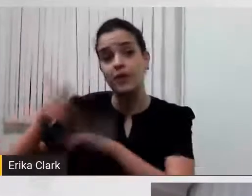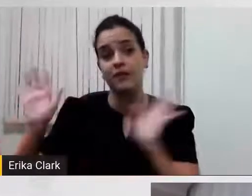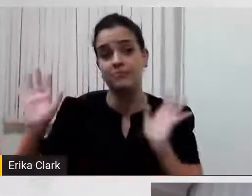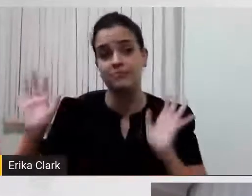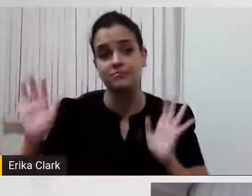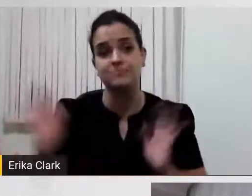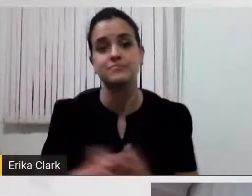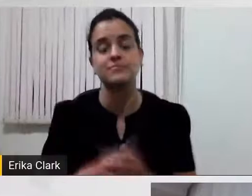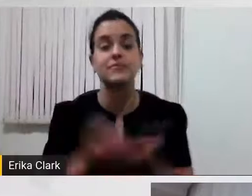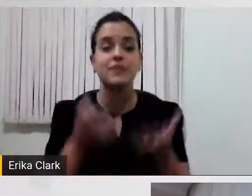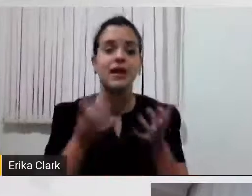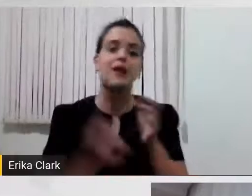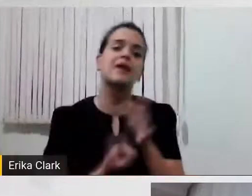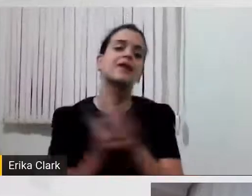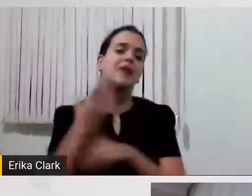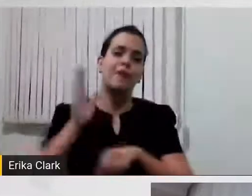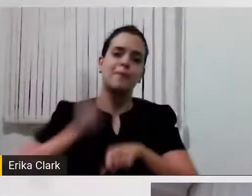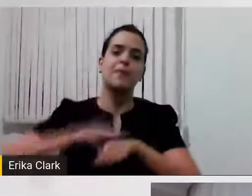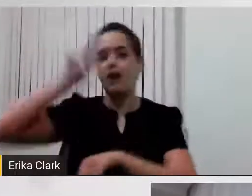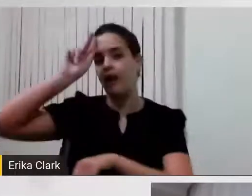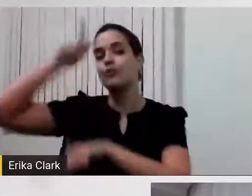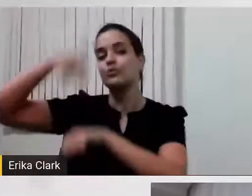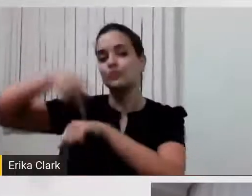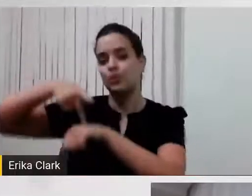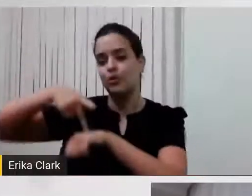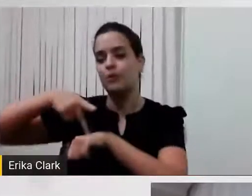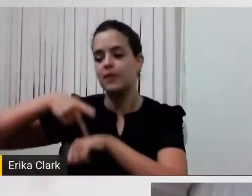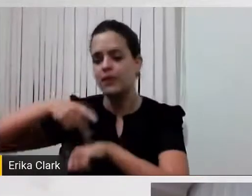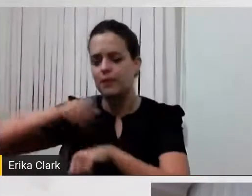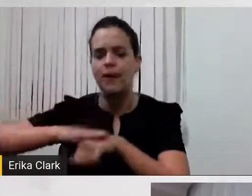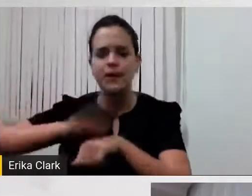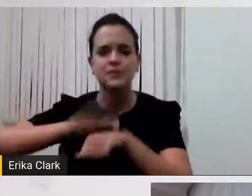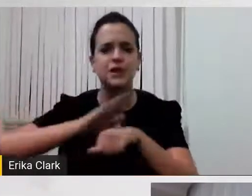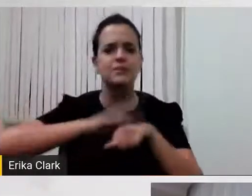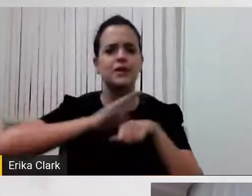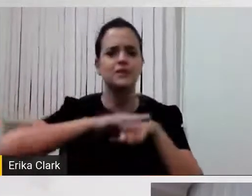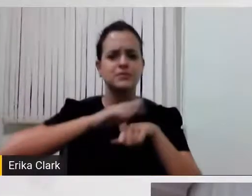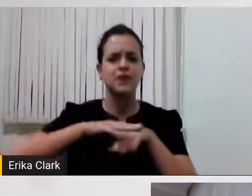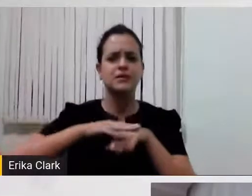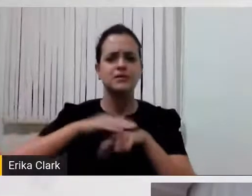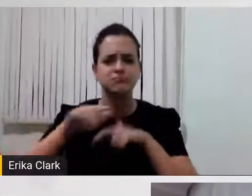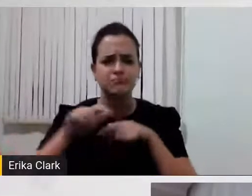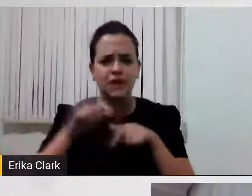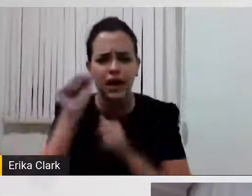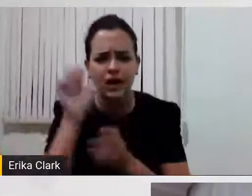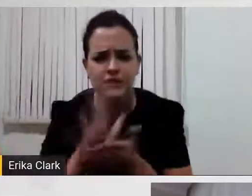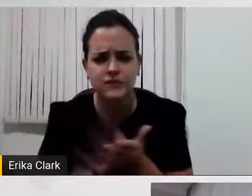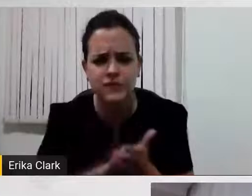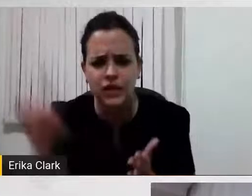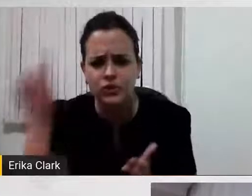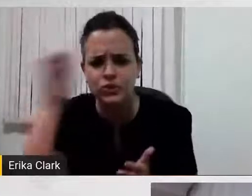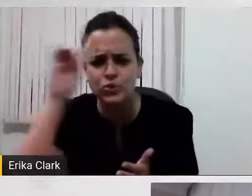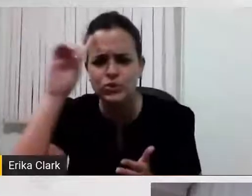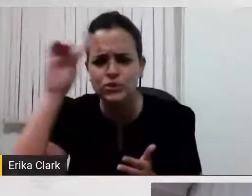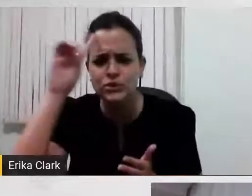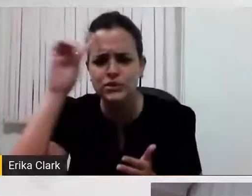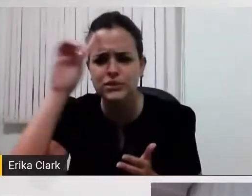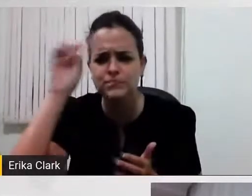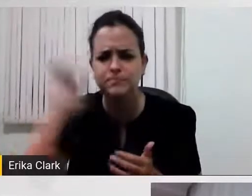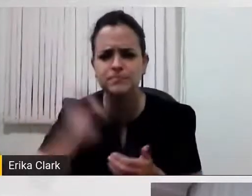tentar o máximo de autonomia nas funções pretendidas ou necessárias para cada uma das pessoas. Então, gente vincula, muitas